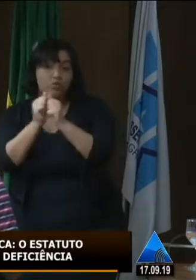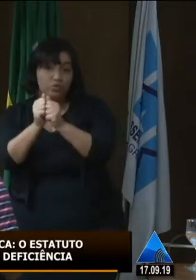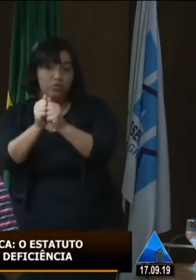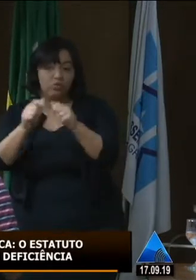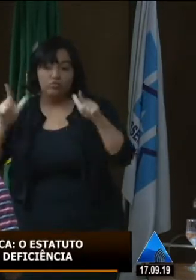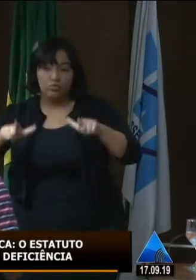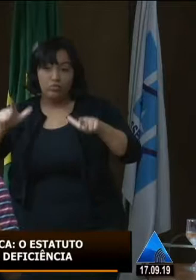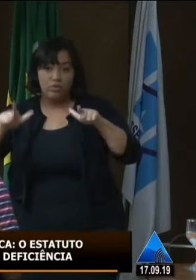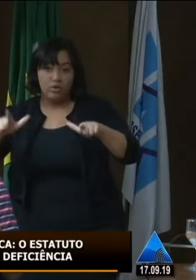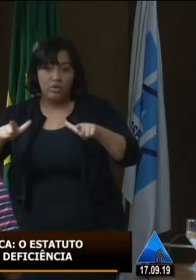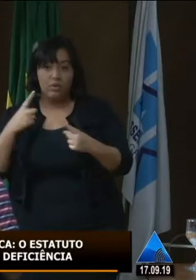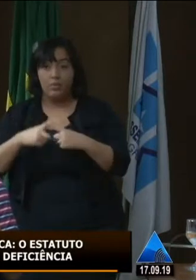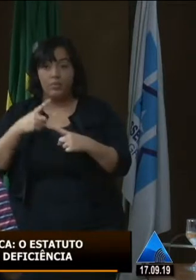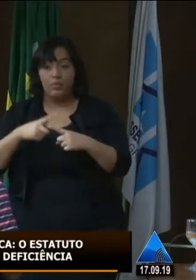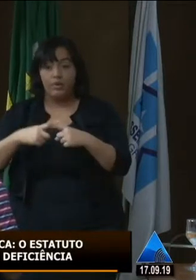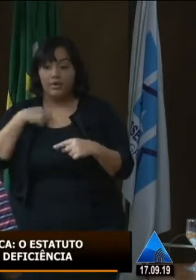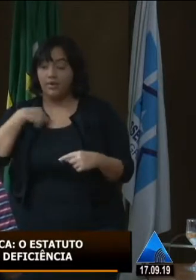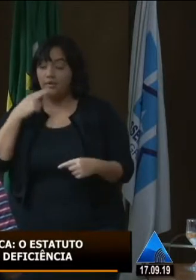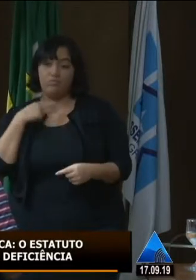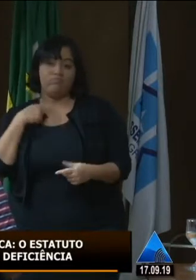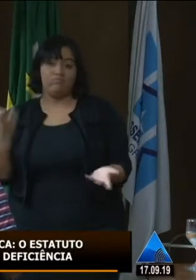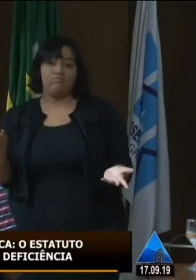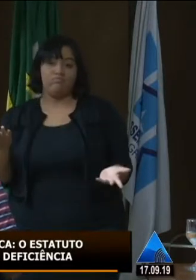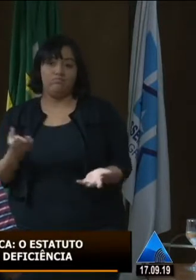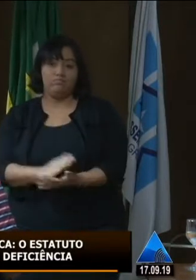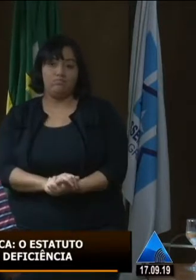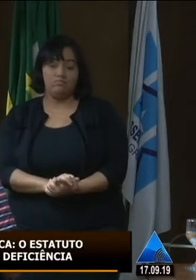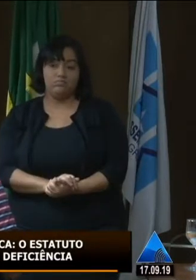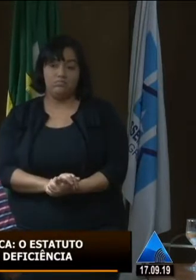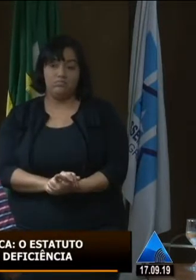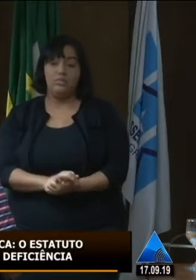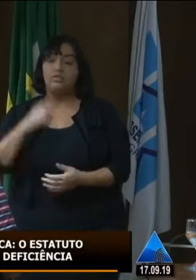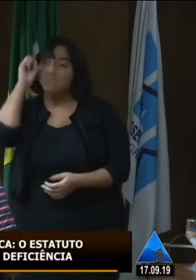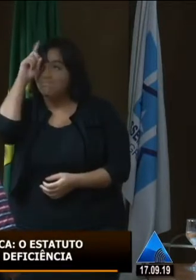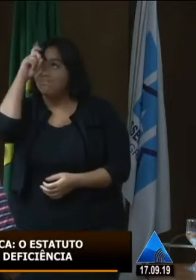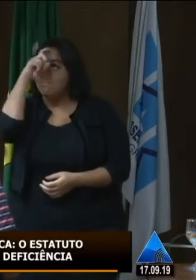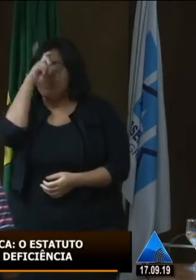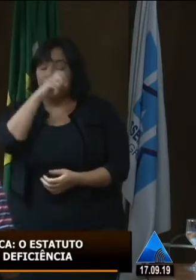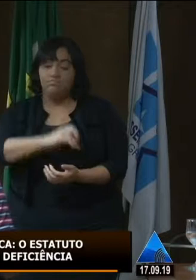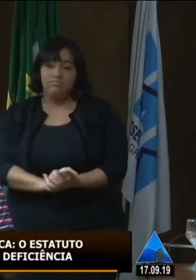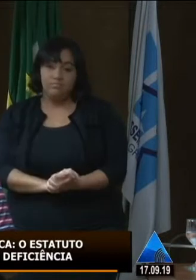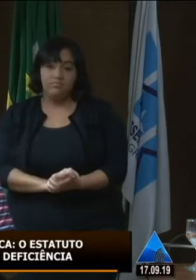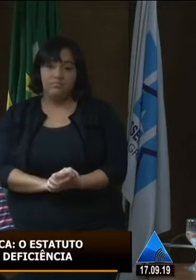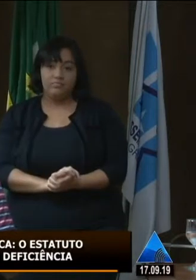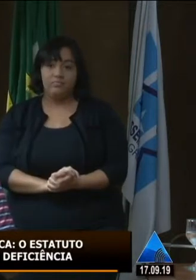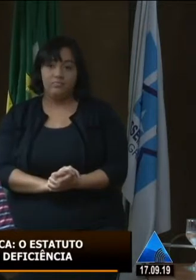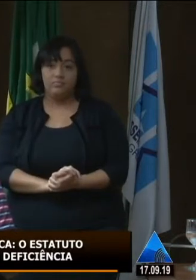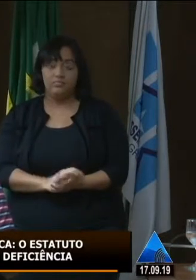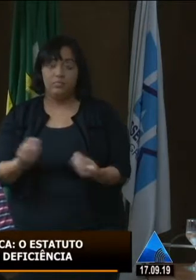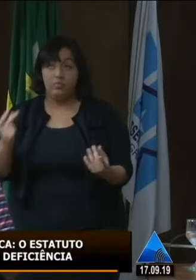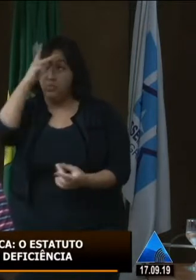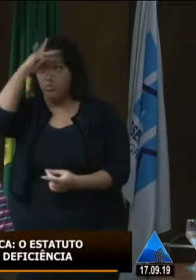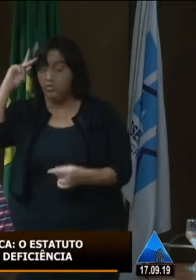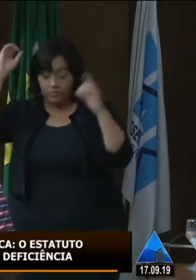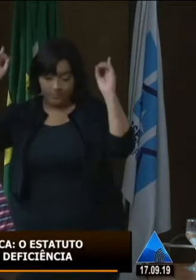porque não querem me constranger de irem sem mim. É uma situação que passa muitas pessoas com deficiência de